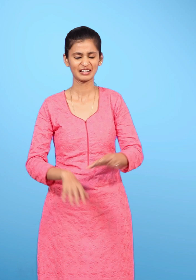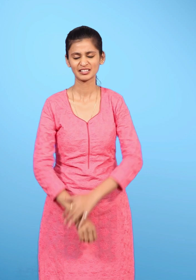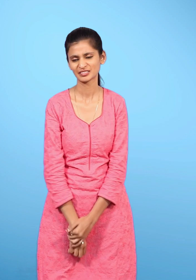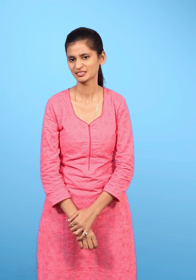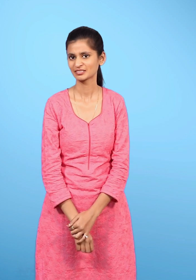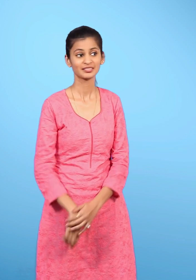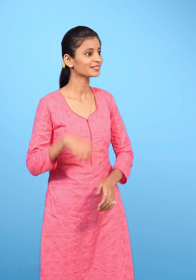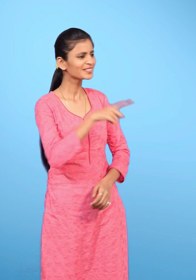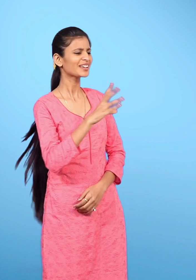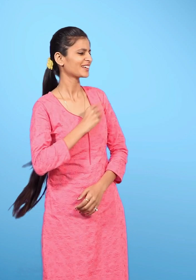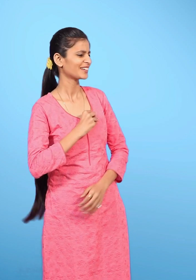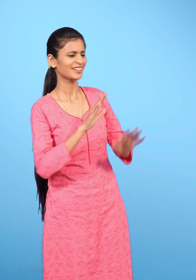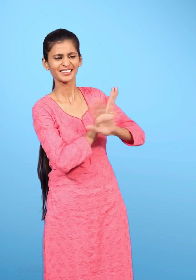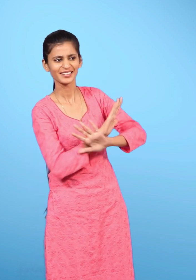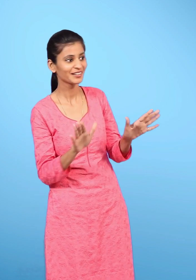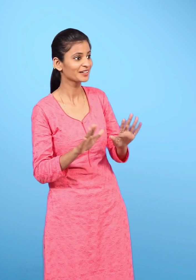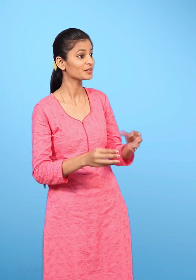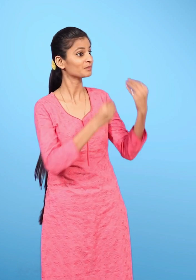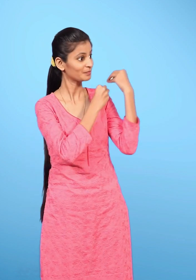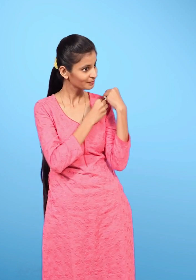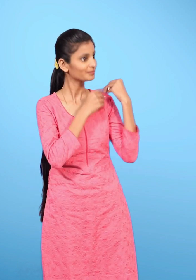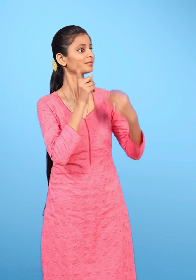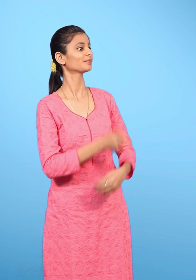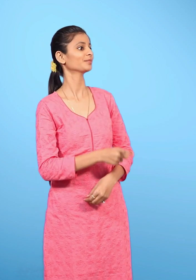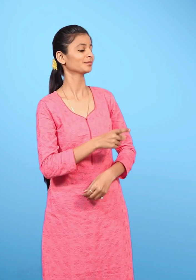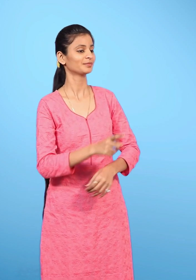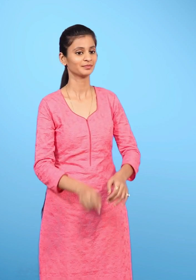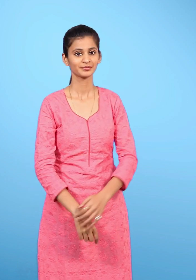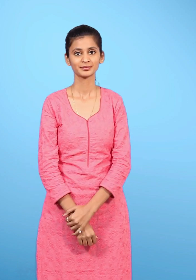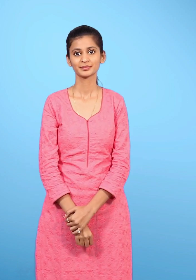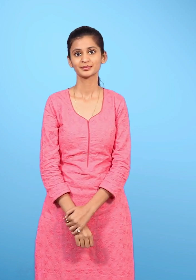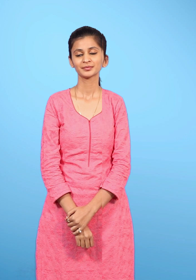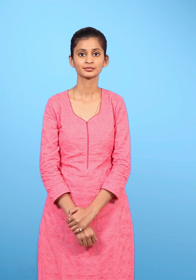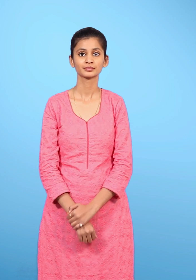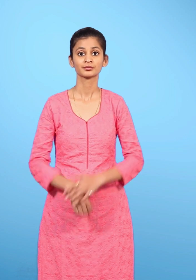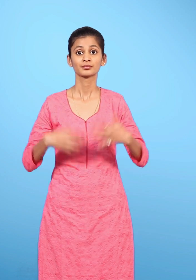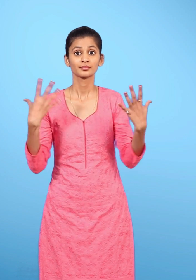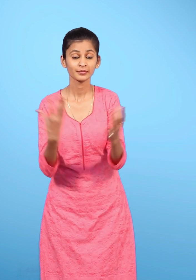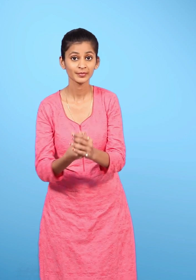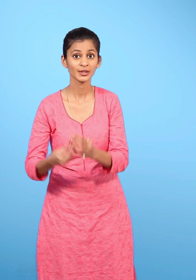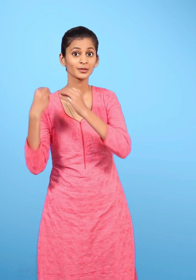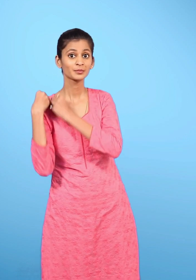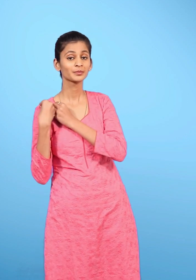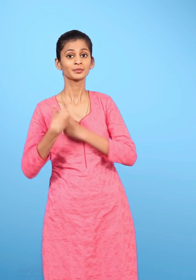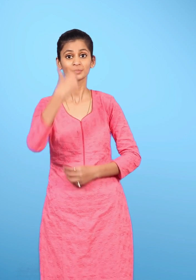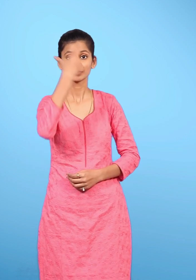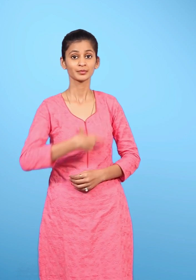तुम्हें डरना नहीं, बलकि जिम्मेदार बनना चाहिए कैसे बन सकते हैं हम जिम्मेदार?